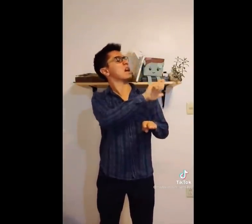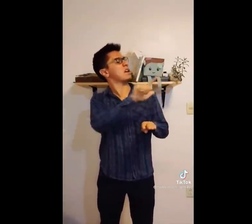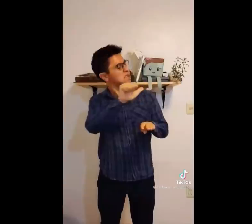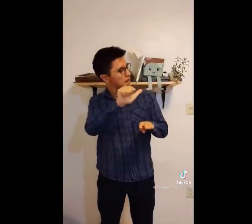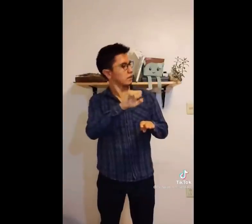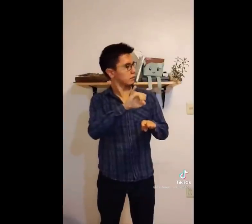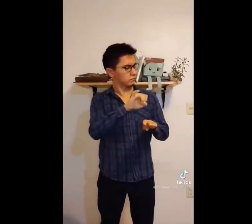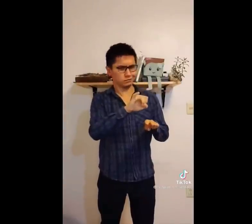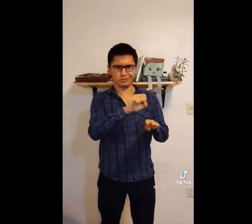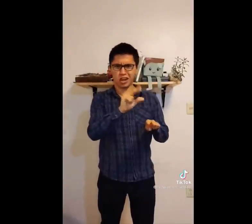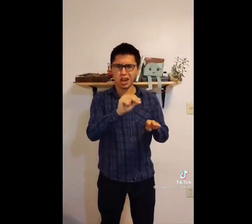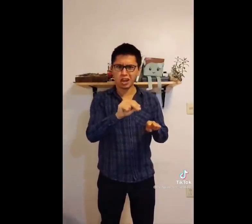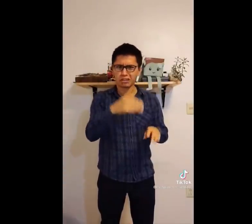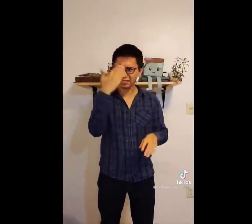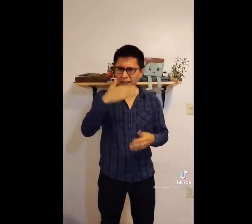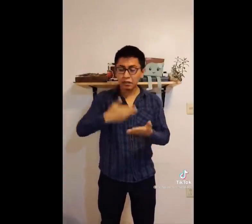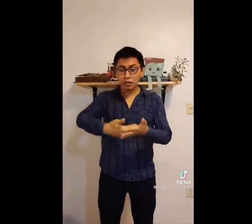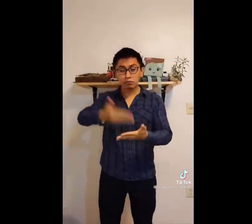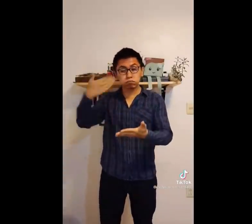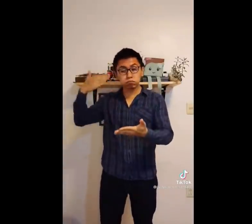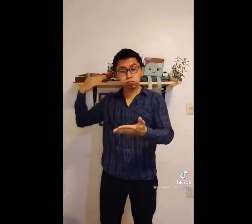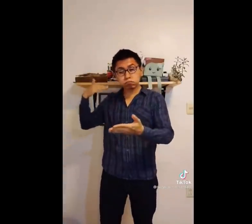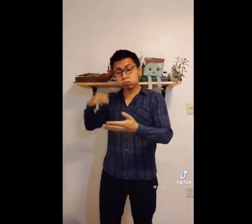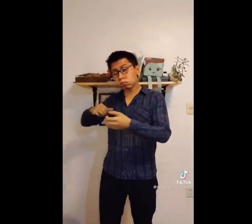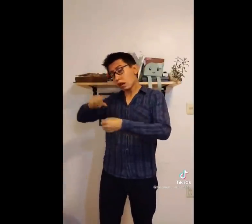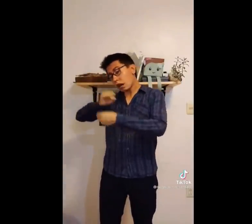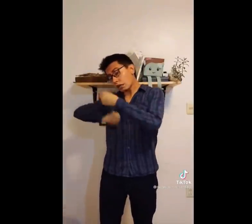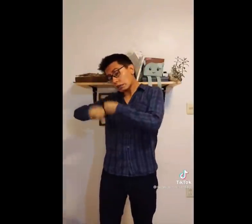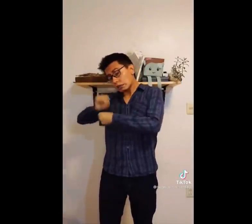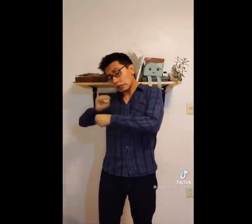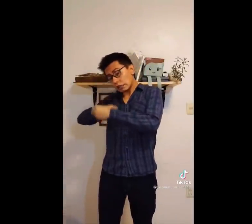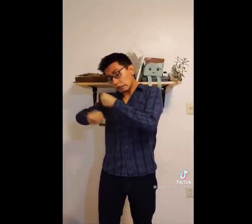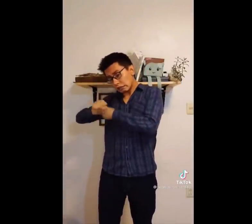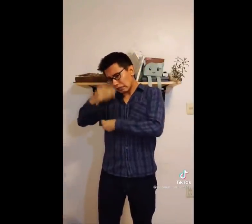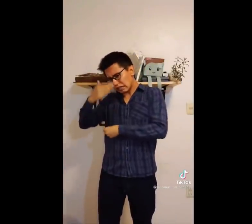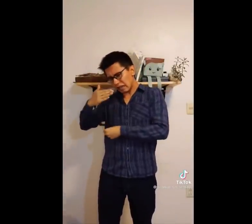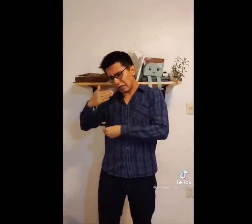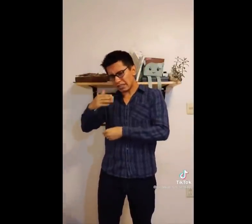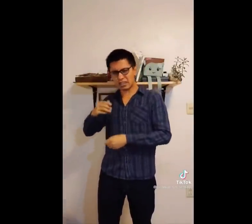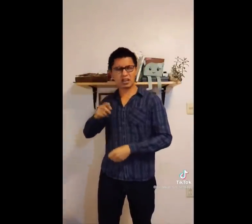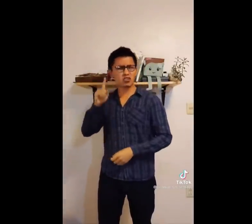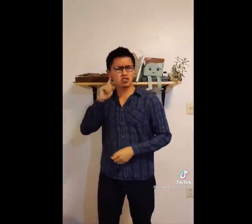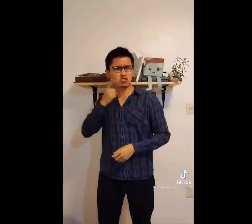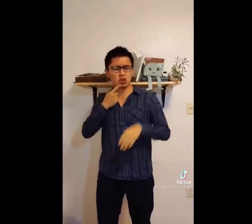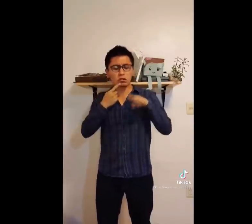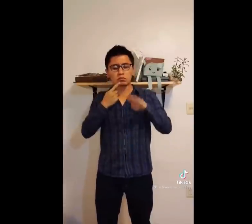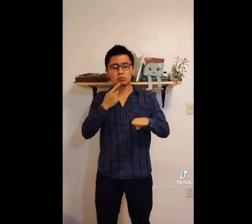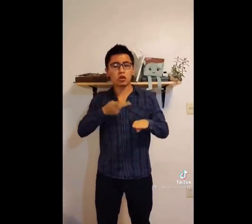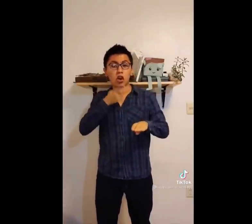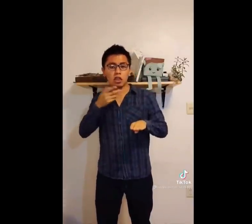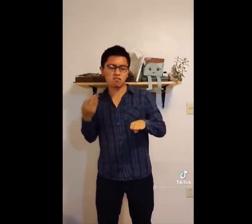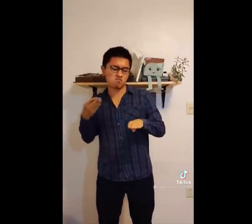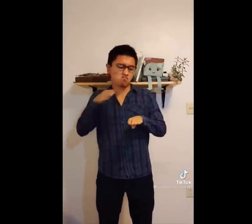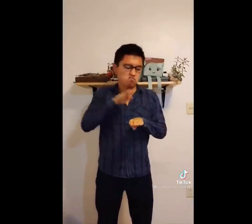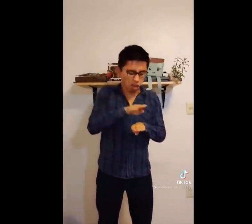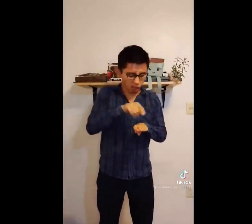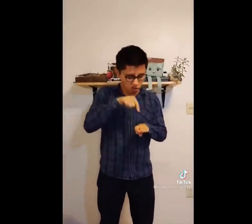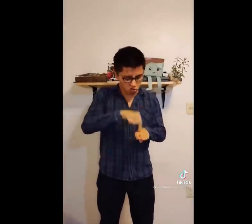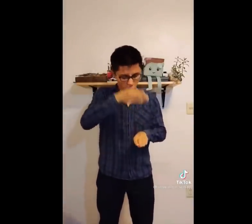poner los pronombres, ella? Claro que no. ¿Sabías que desde hace años, incluso siglos, los sordos han luchado por esta imposición de los oyentes de que